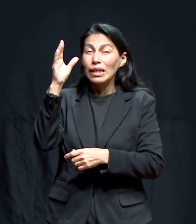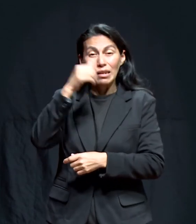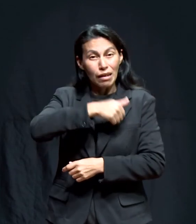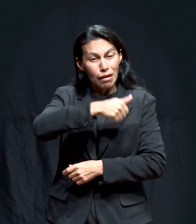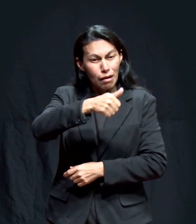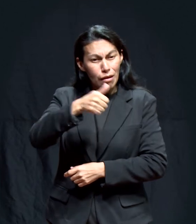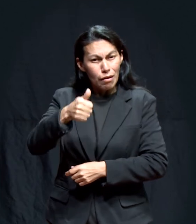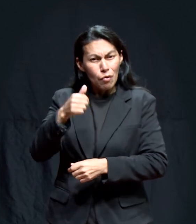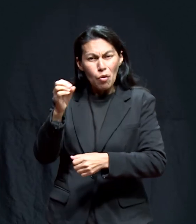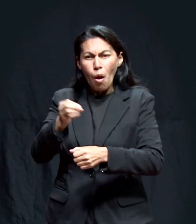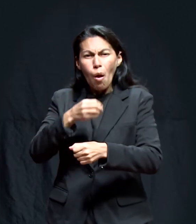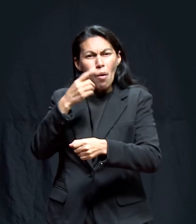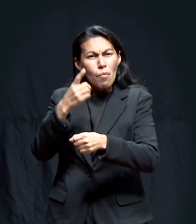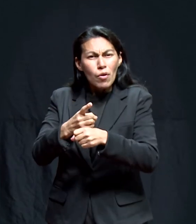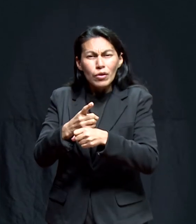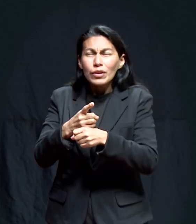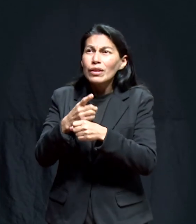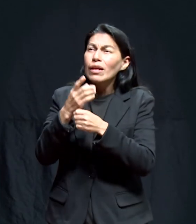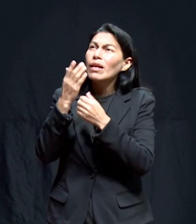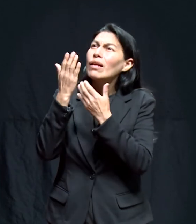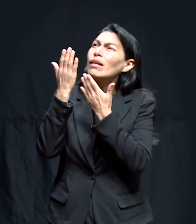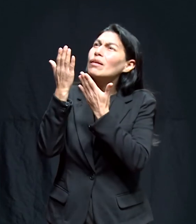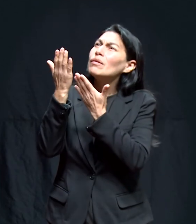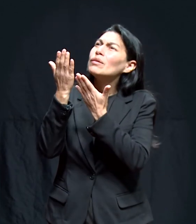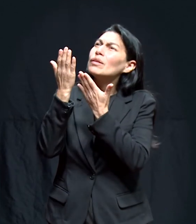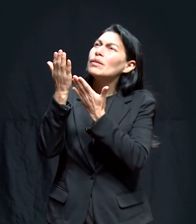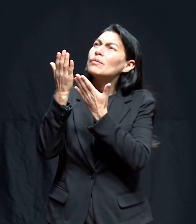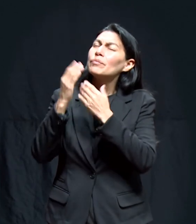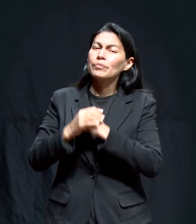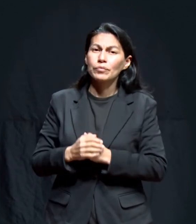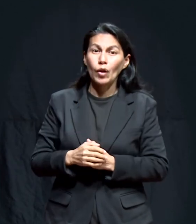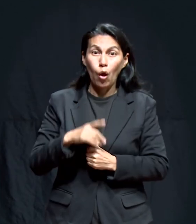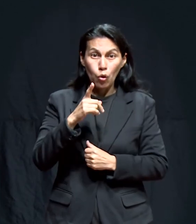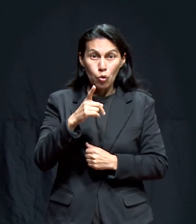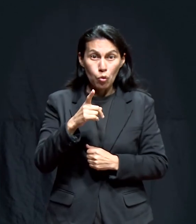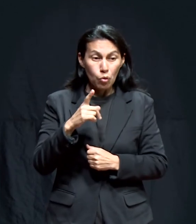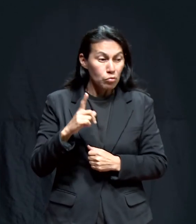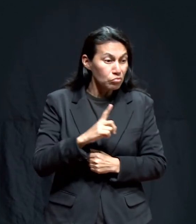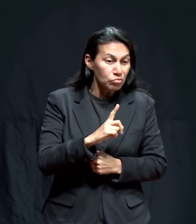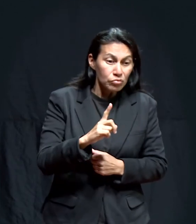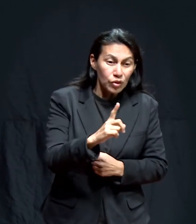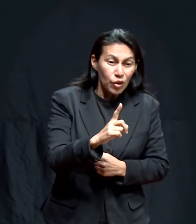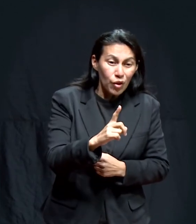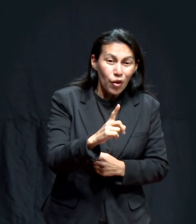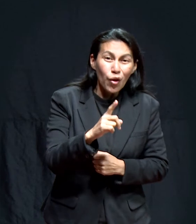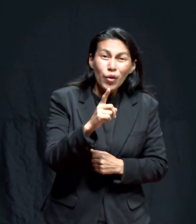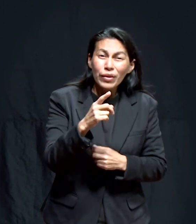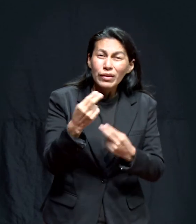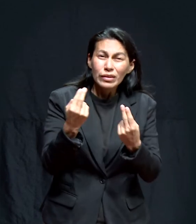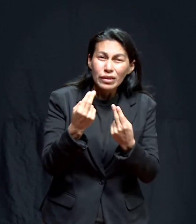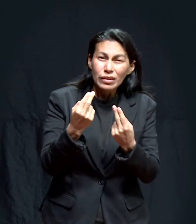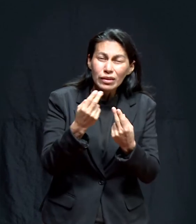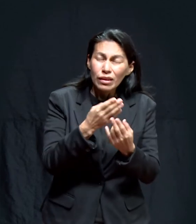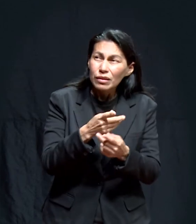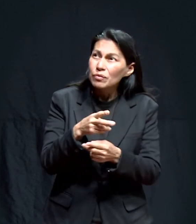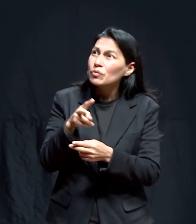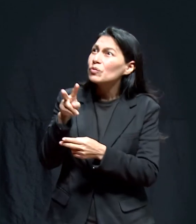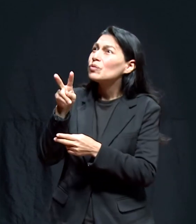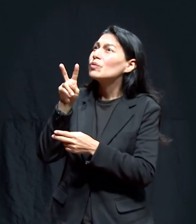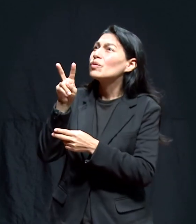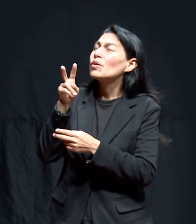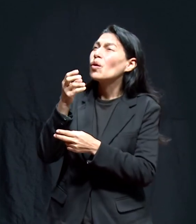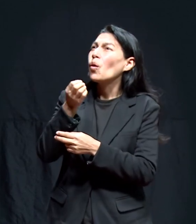invocar donde tú necesites esa ayuda. Si tan solo